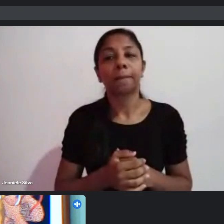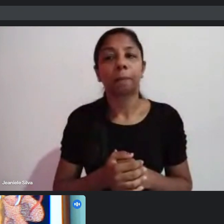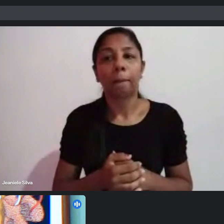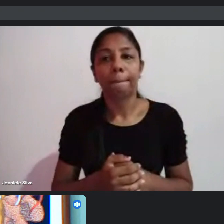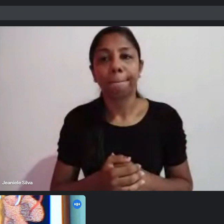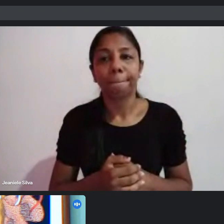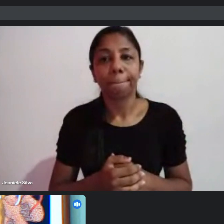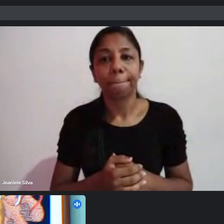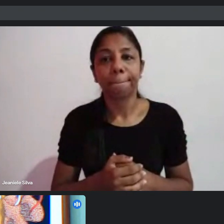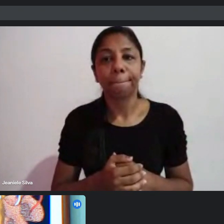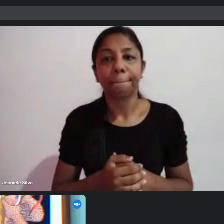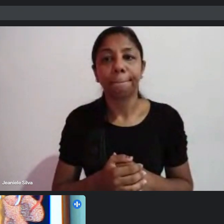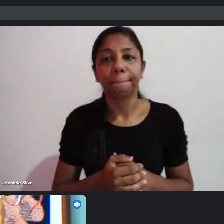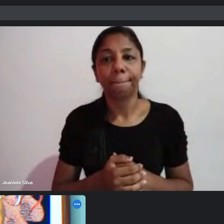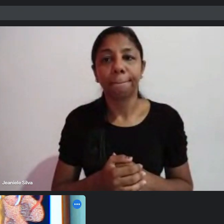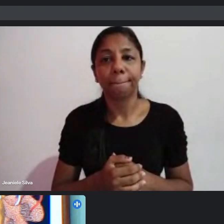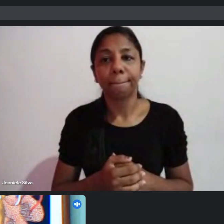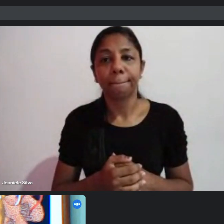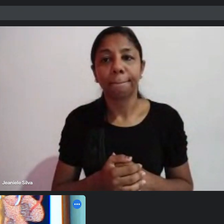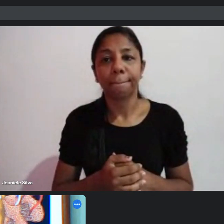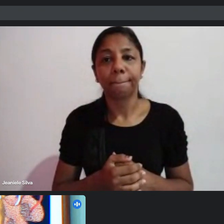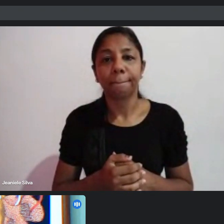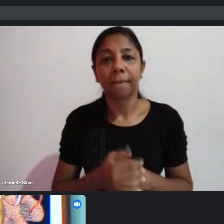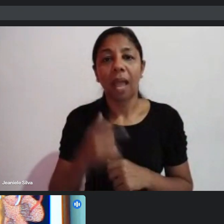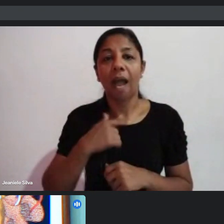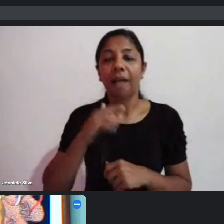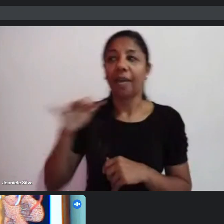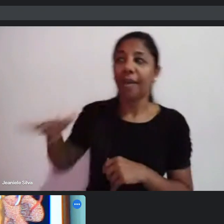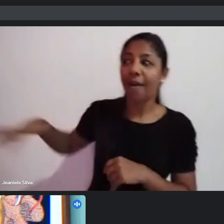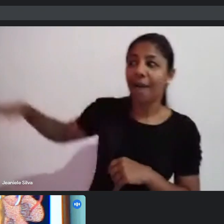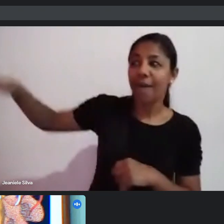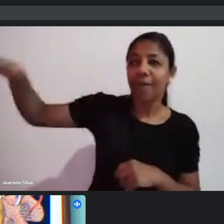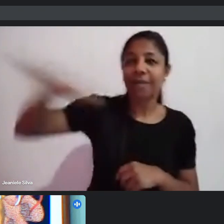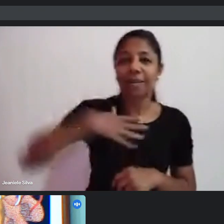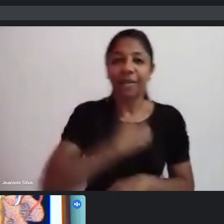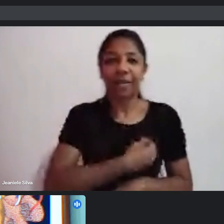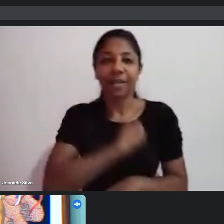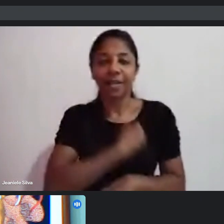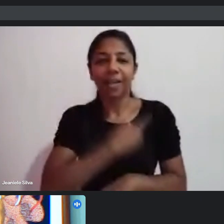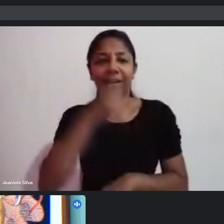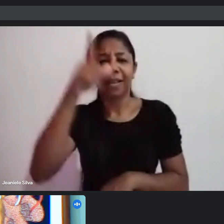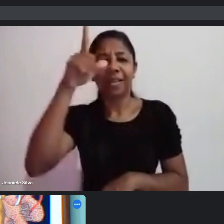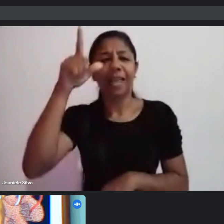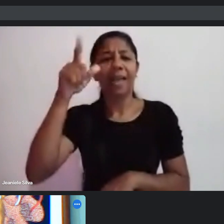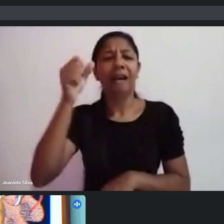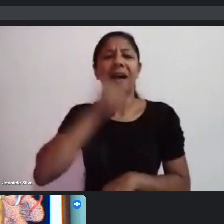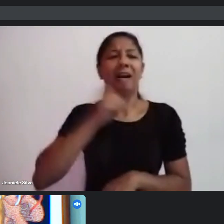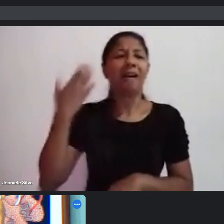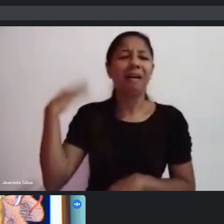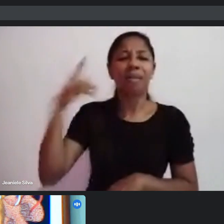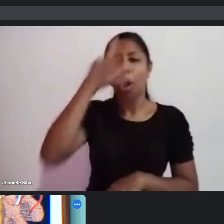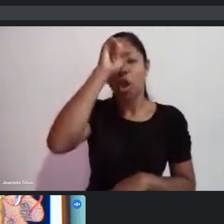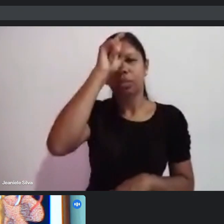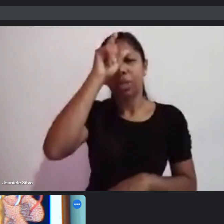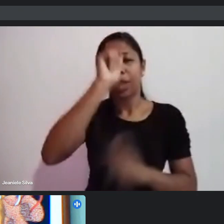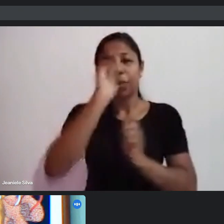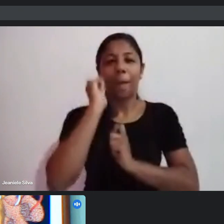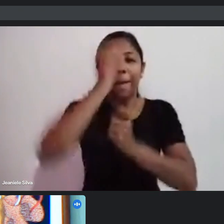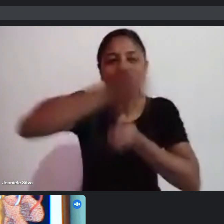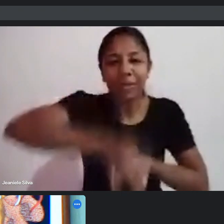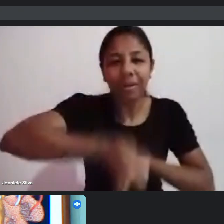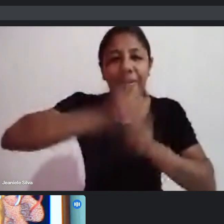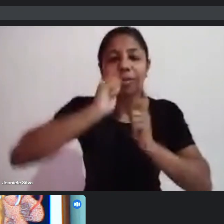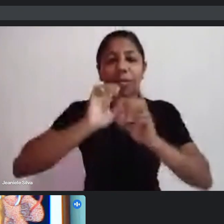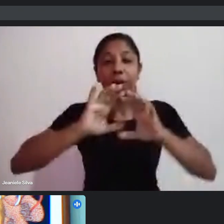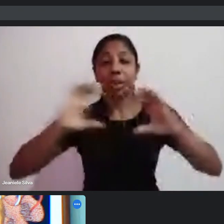nas nos arredores onde a gente está tem o que era onde os pescadores ali nas rocas que viviam um centro de convivência a gente e a